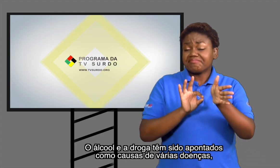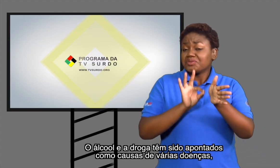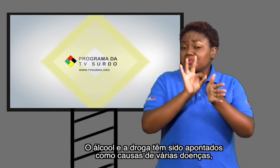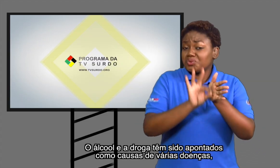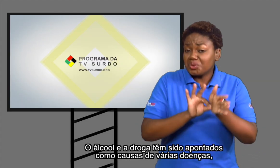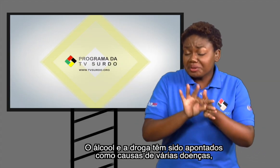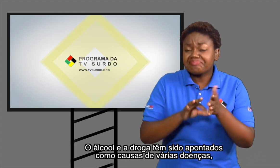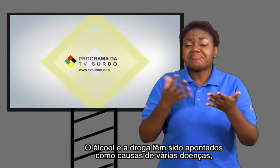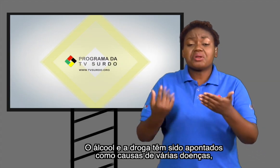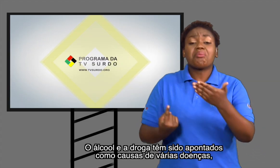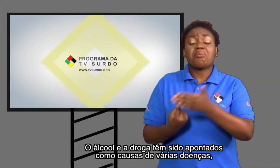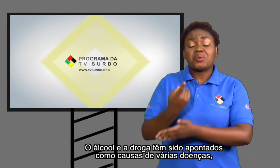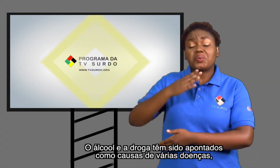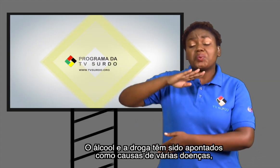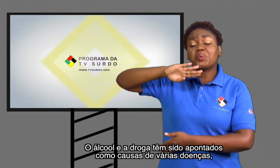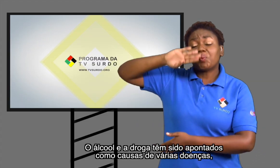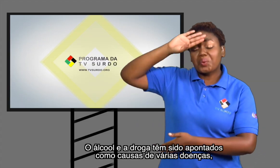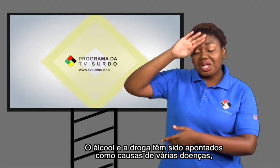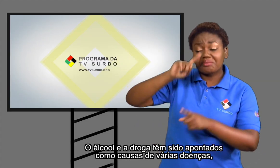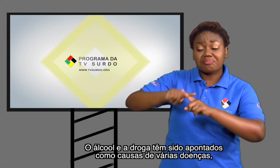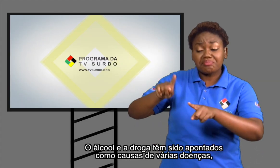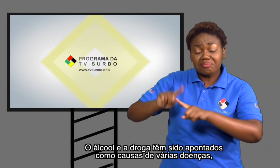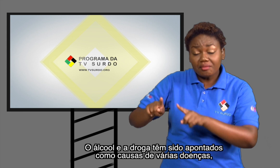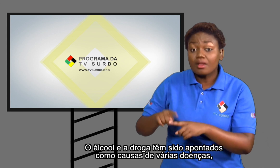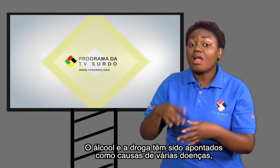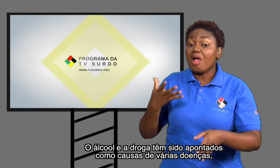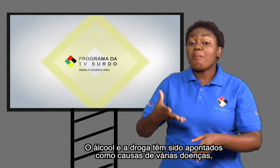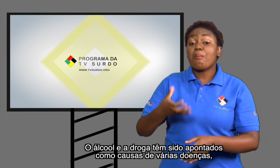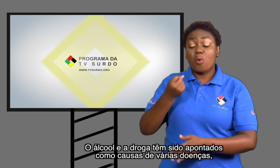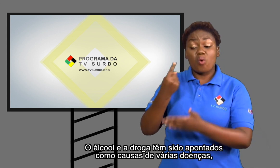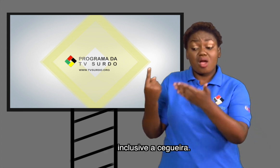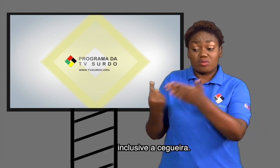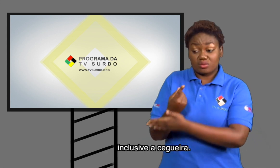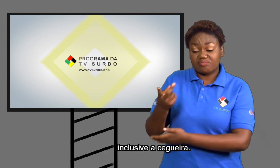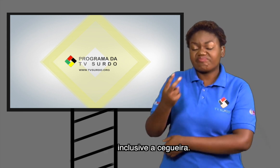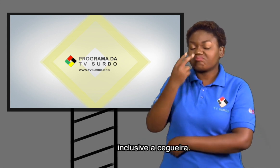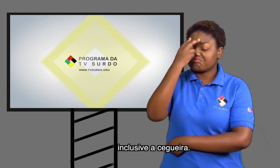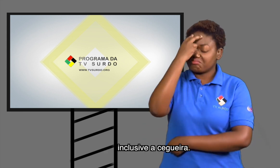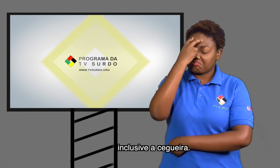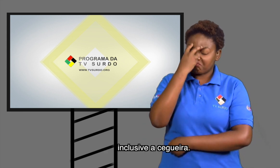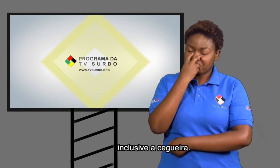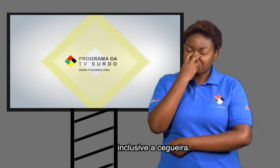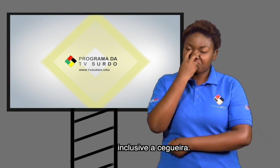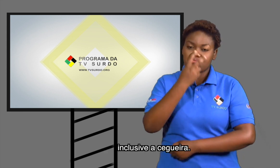O álcool e a droga têm sido apontados como causas de várias doenças, inclusive a cegueira.